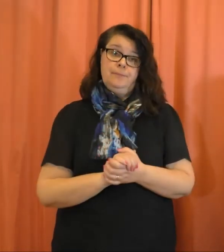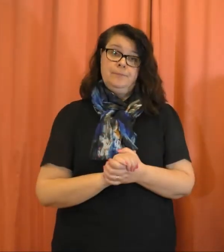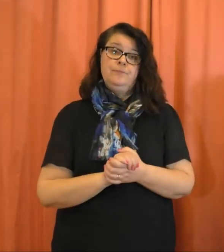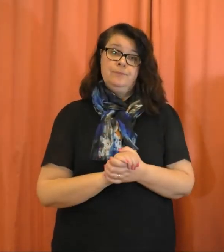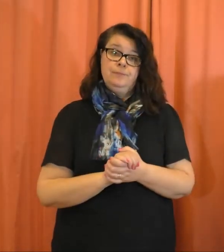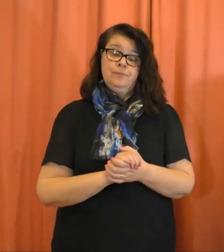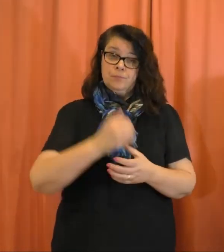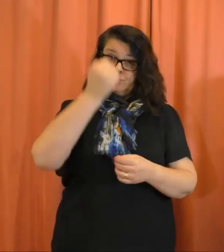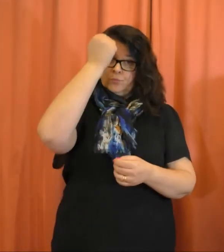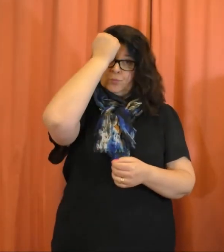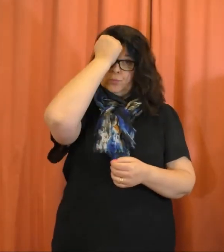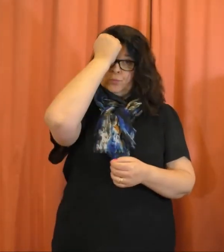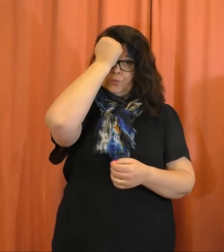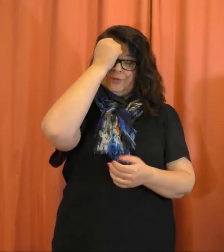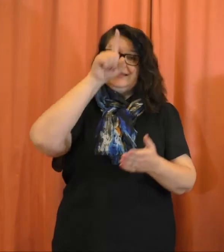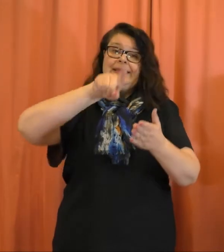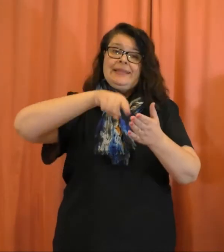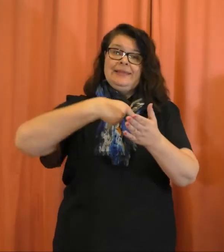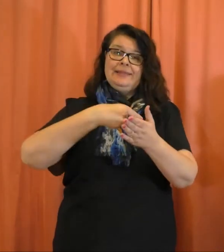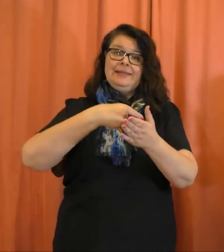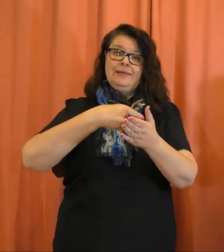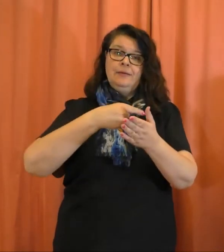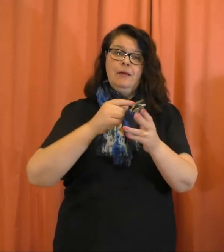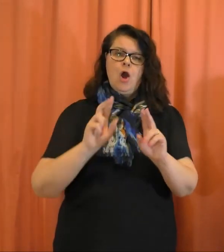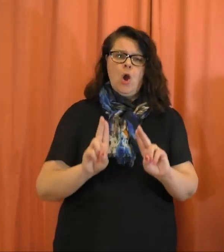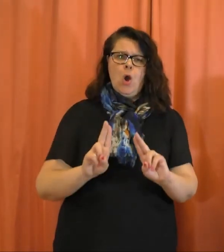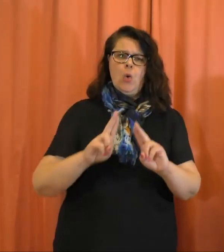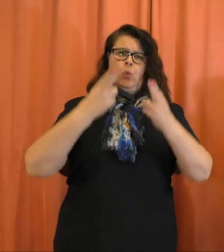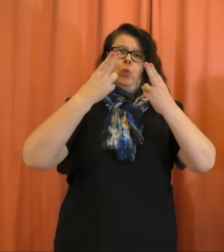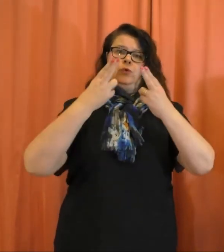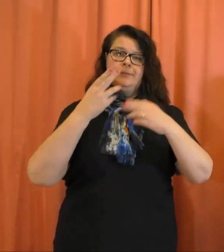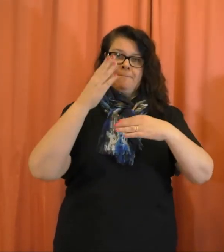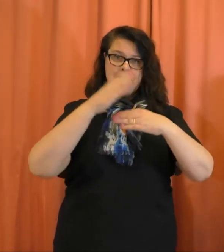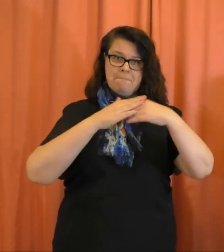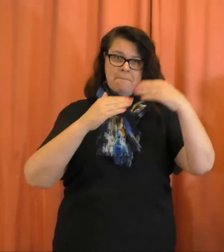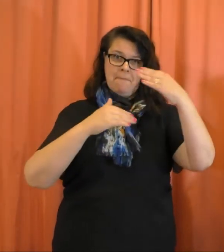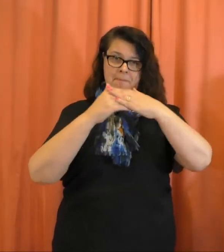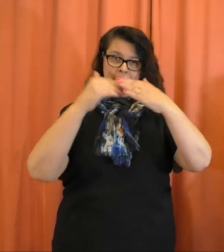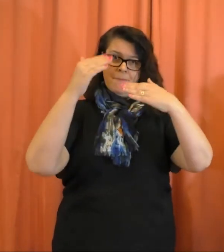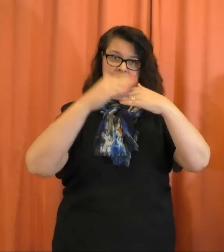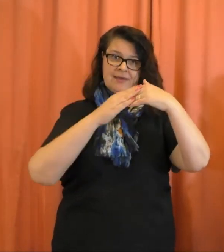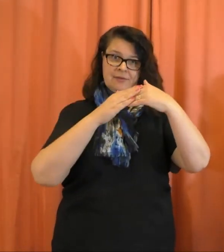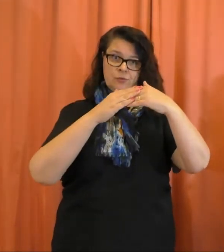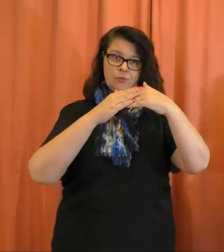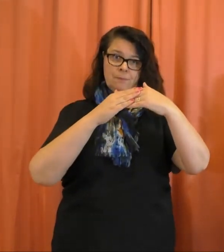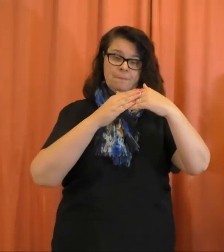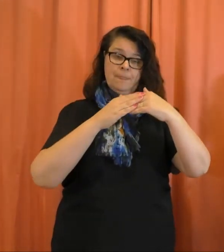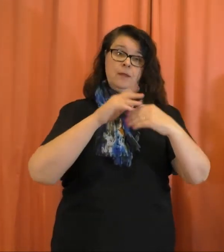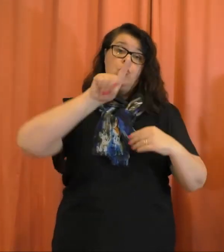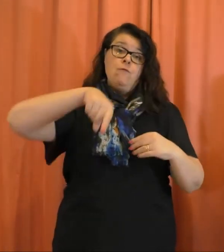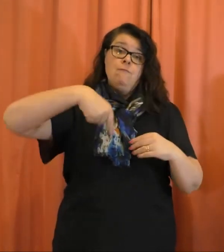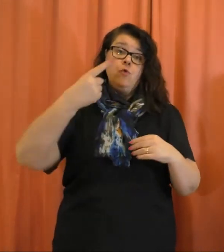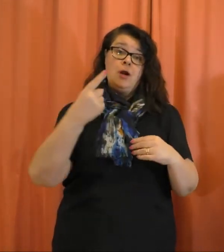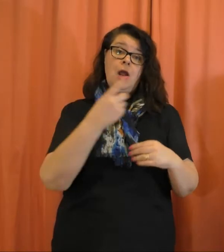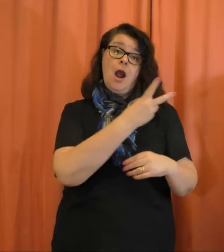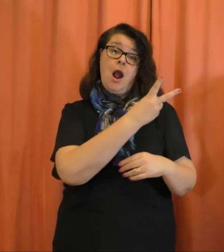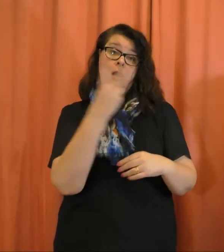Muistitestin uusi viittomakielinen päivitys ilmestyy vuoden 2016